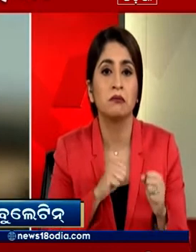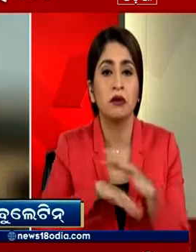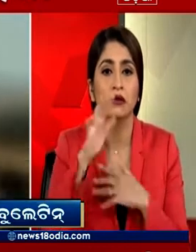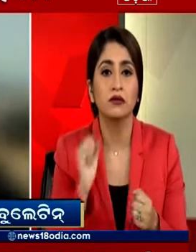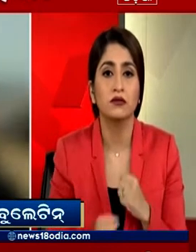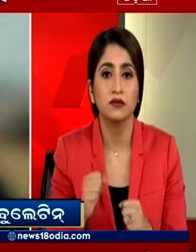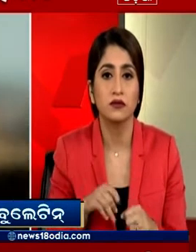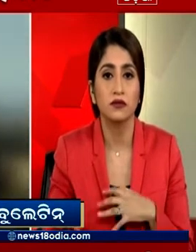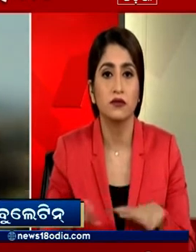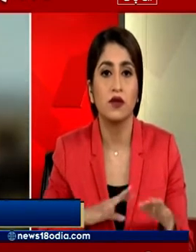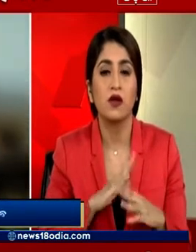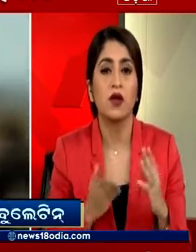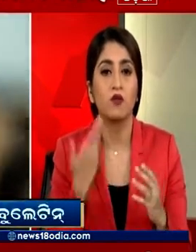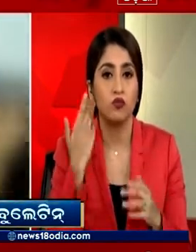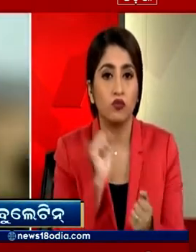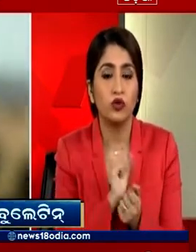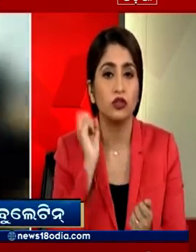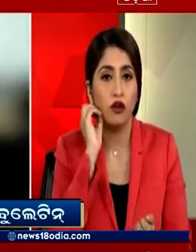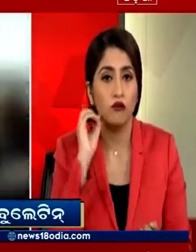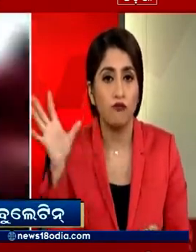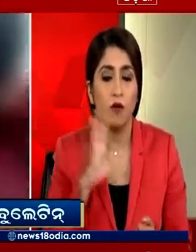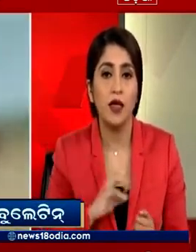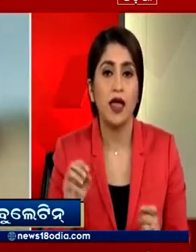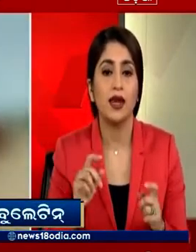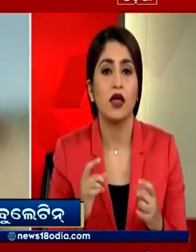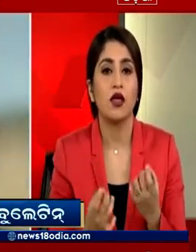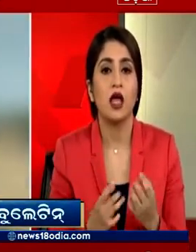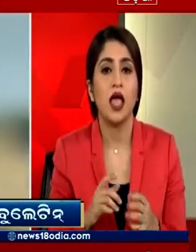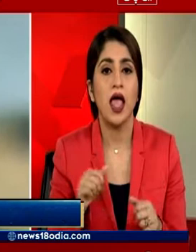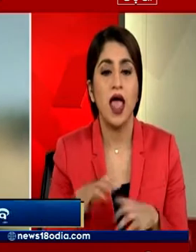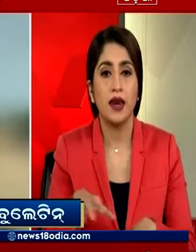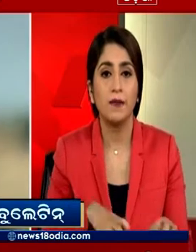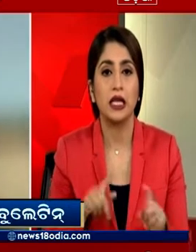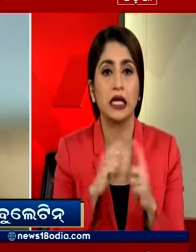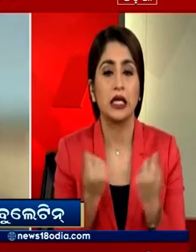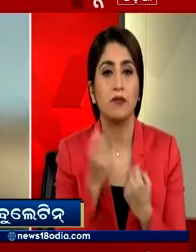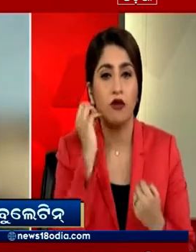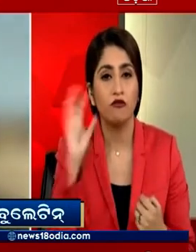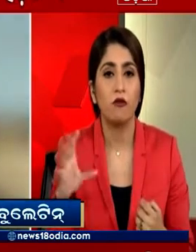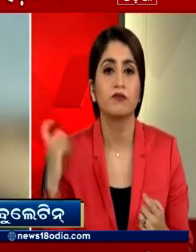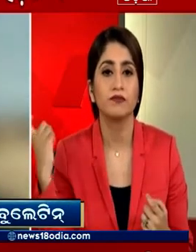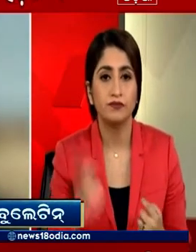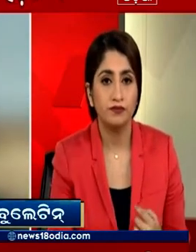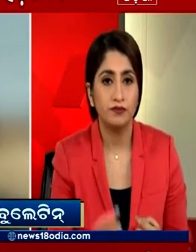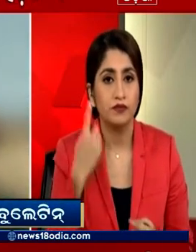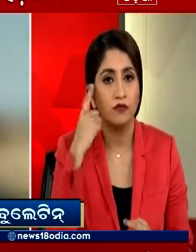फॉरन मामली की सूचना पुलिस और वनवभाग की टीम को दी गए जिसके बाद वहाँ पहुँची वनवभाग की टीम ने